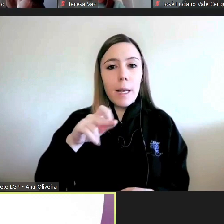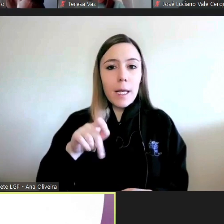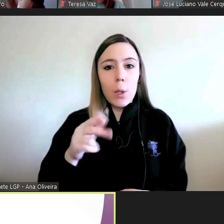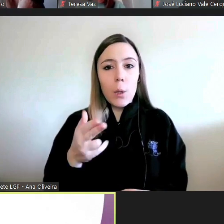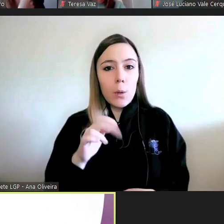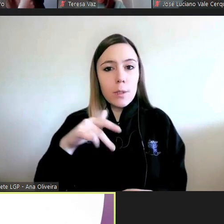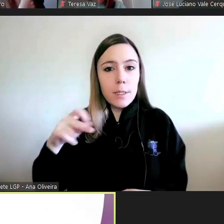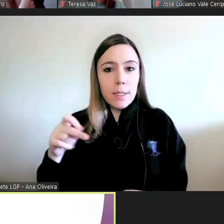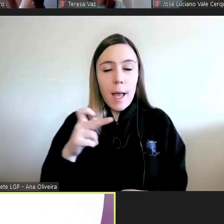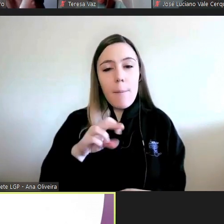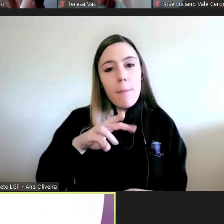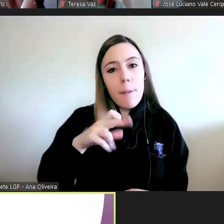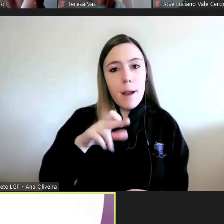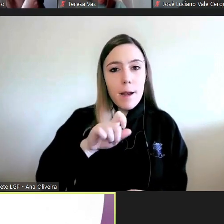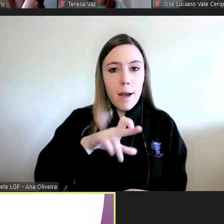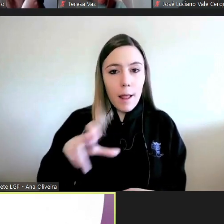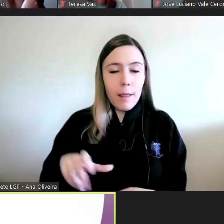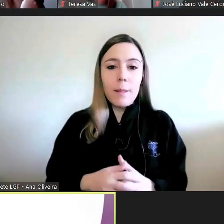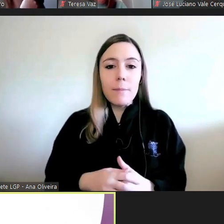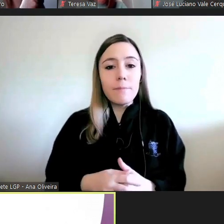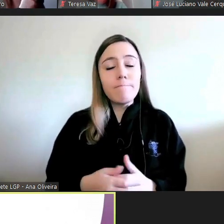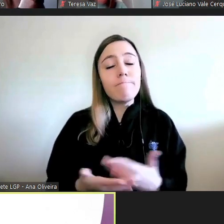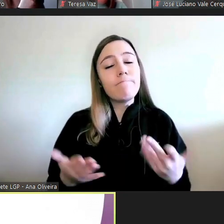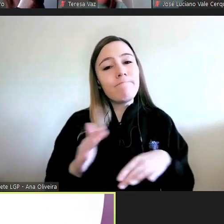Estrela, muito obrigada, por favor.